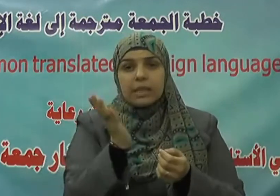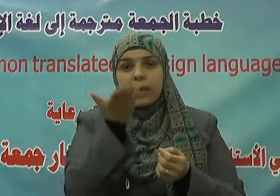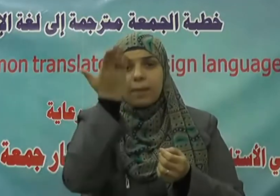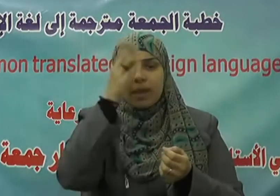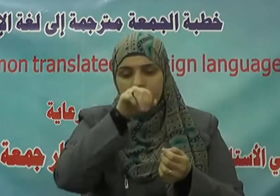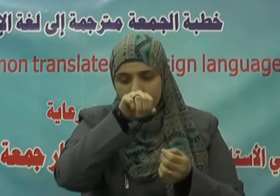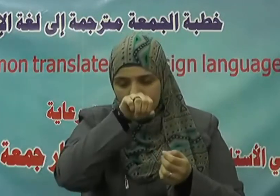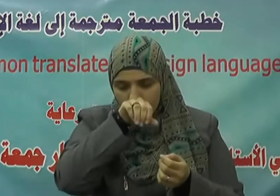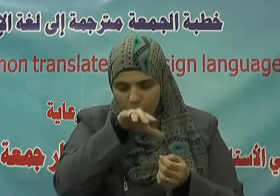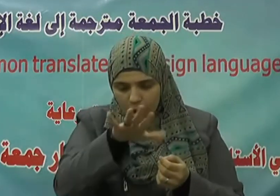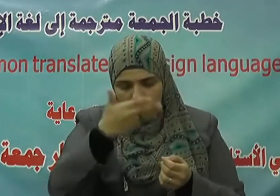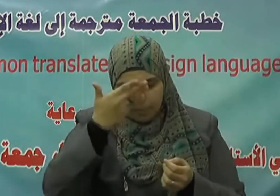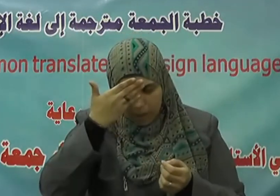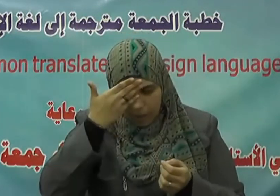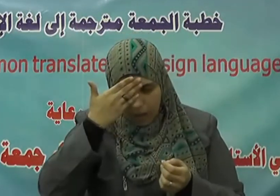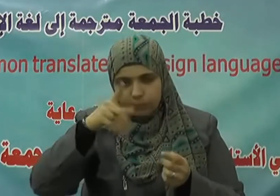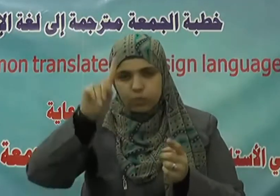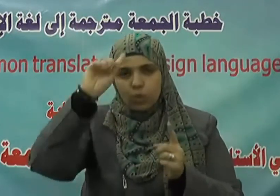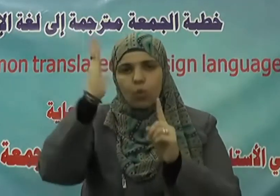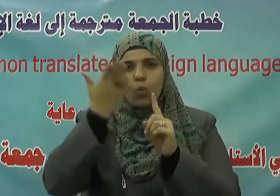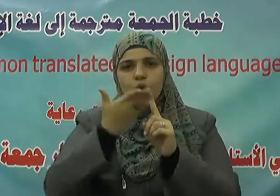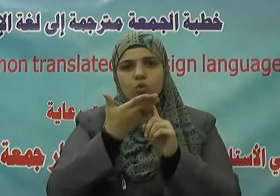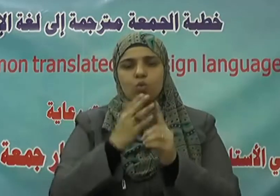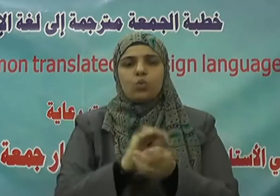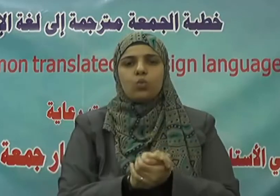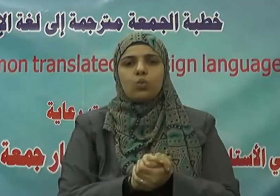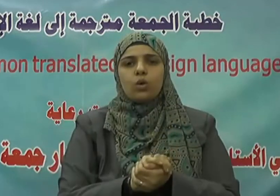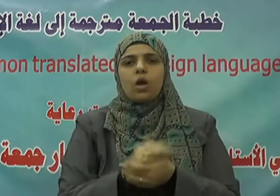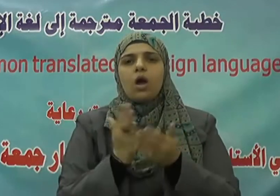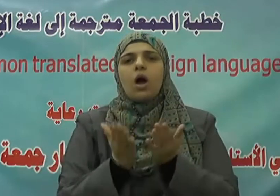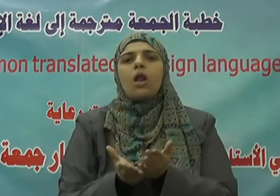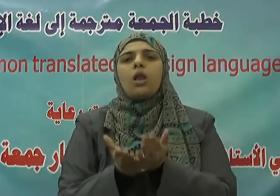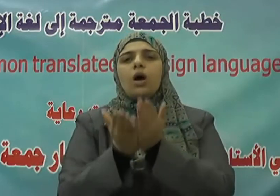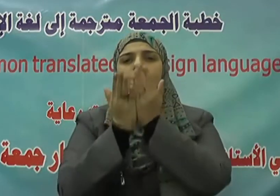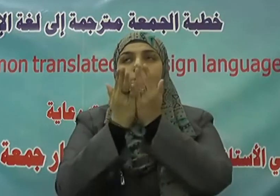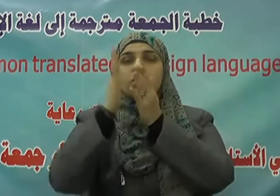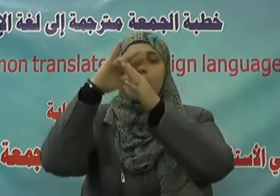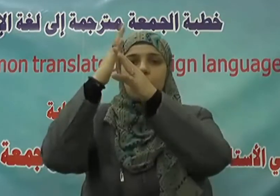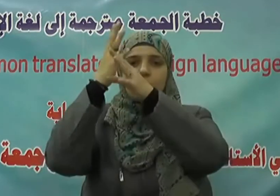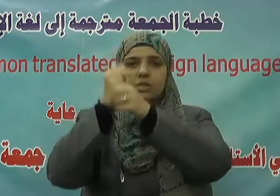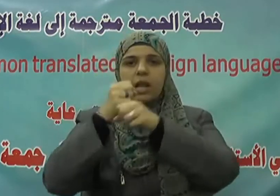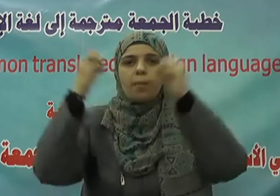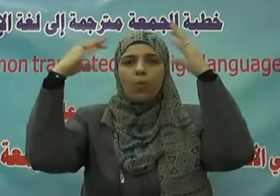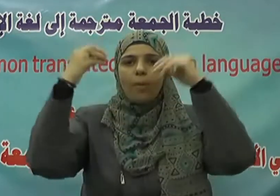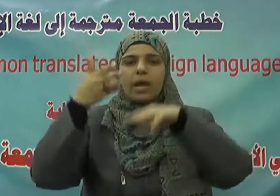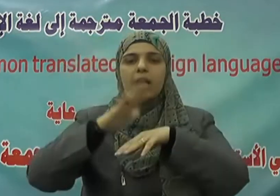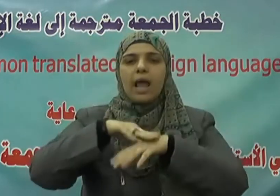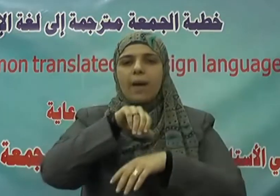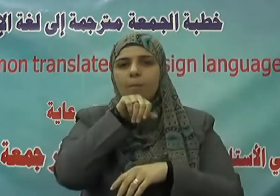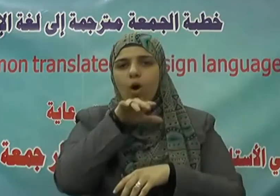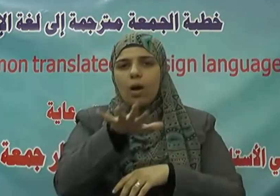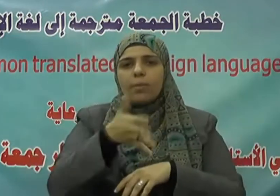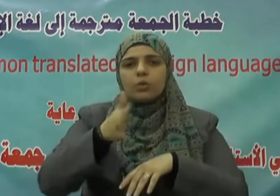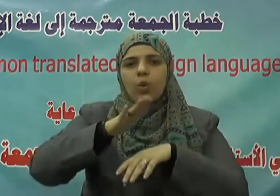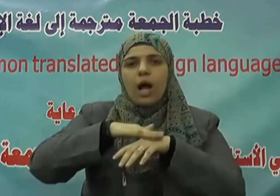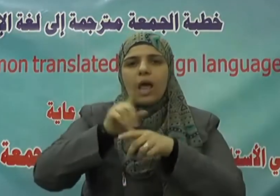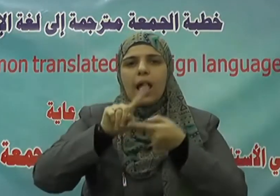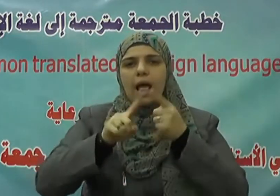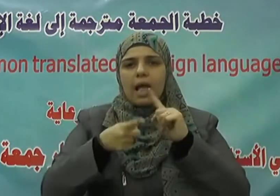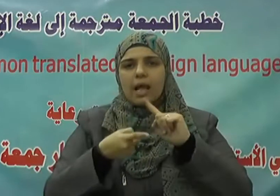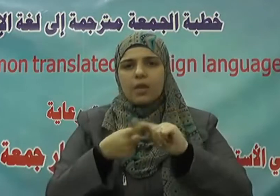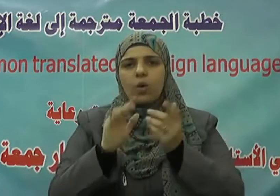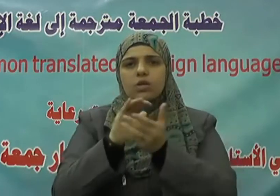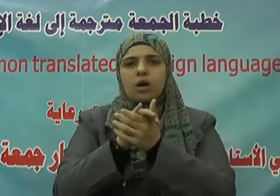ونبينا محمدا عبده ورسوله اللهم صل وسلم وبارك عليه وعلى آله